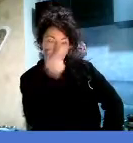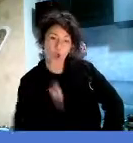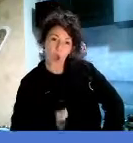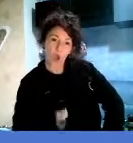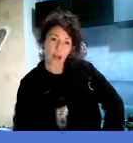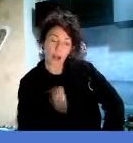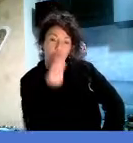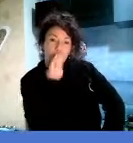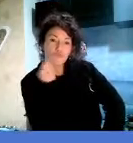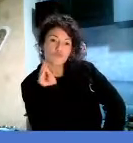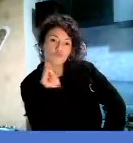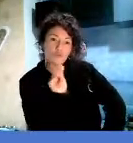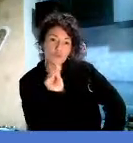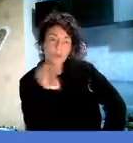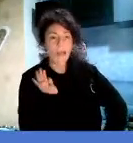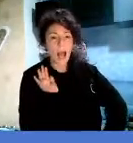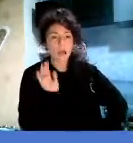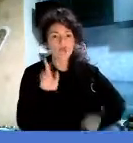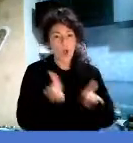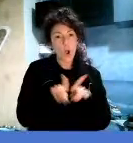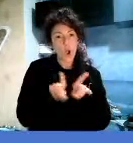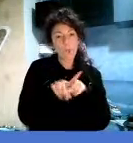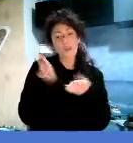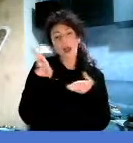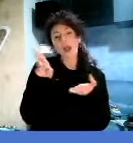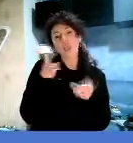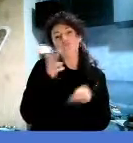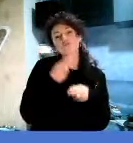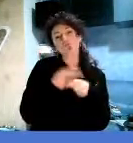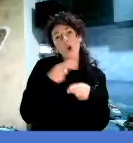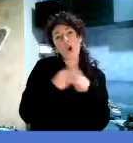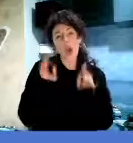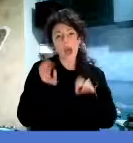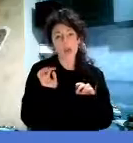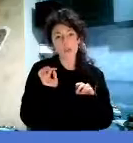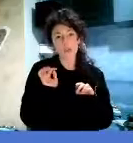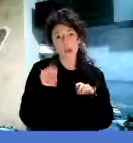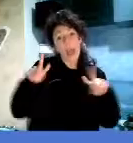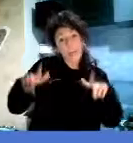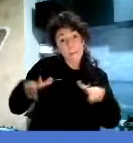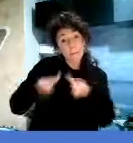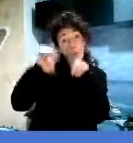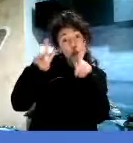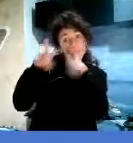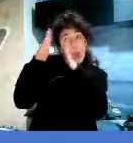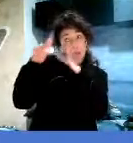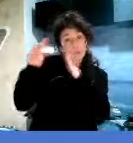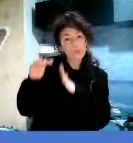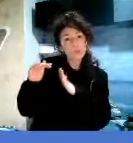come il bosco in autunno. Ma marrone è anche la cacca.